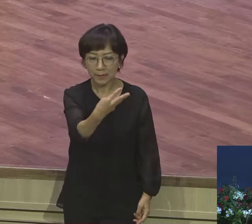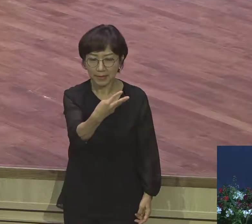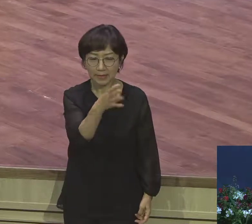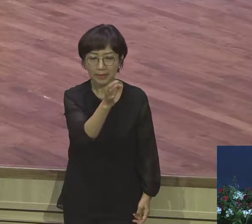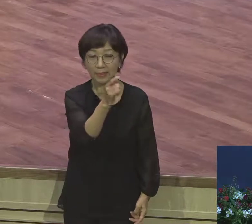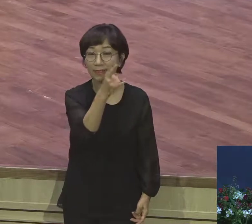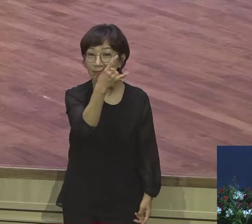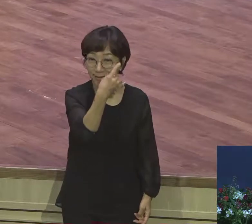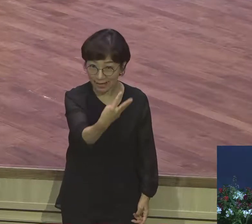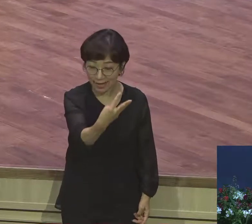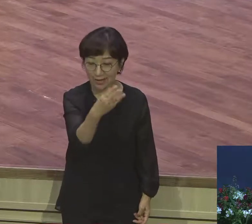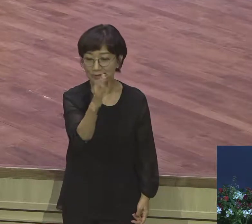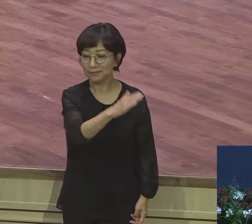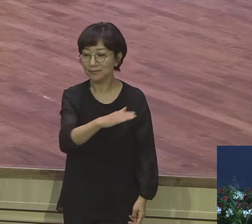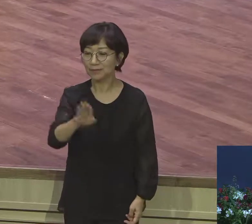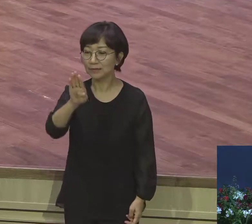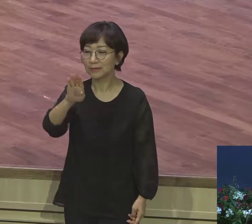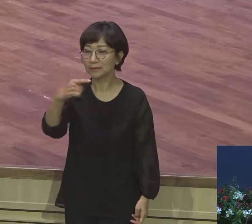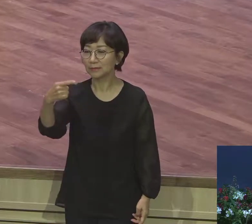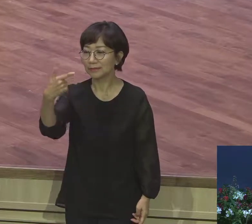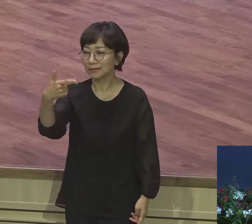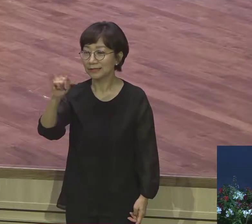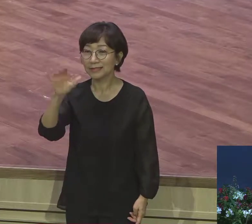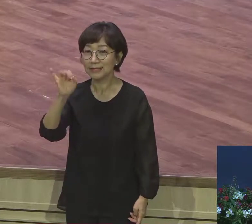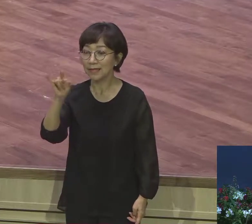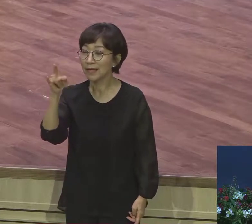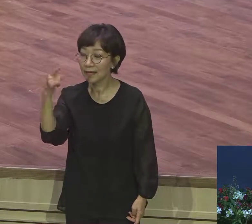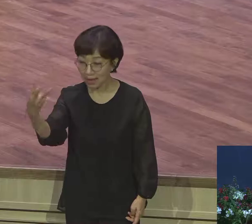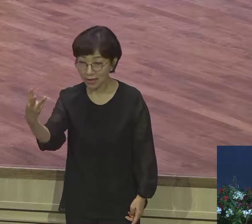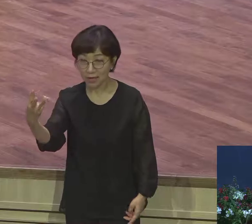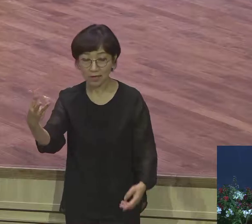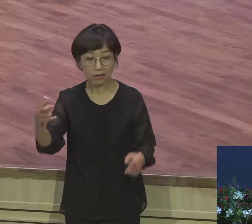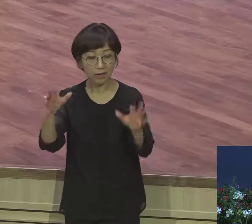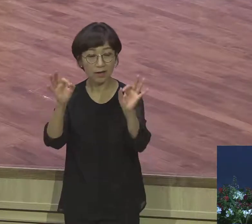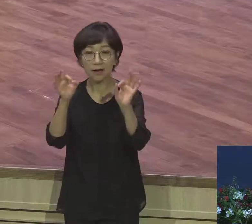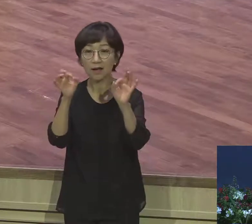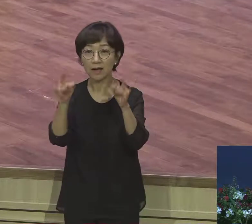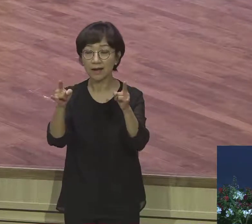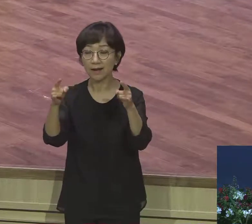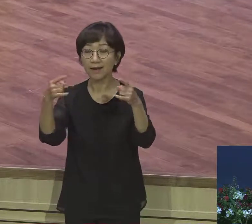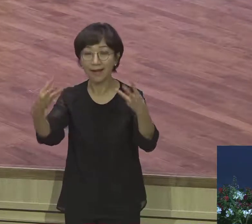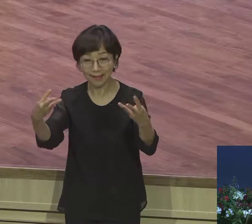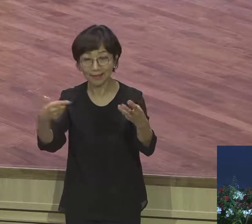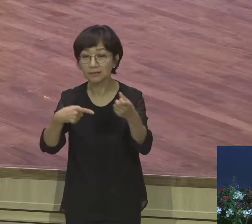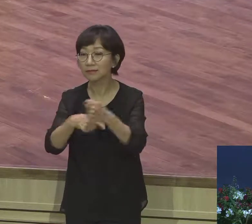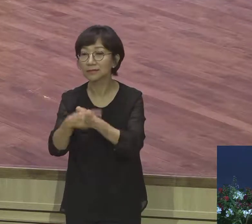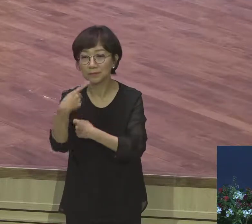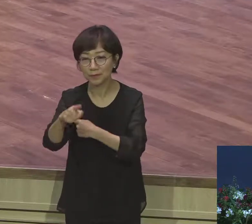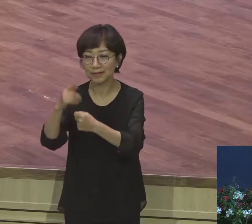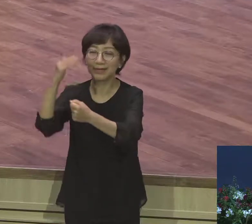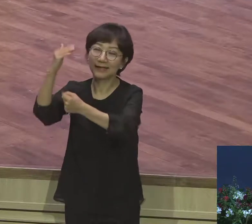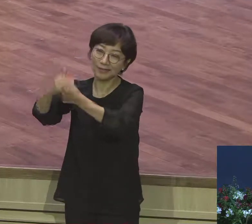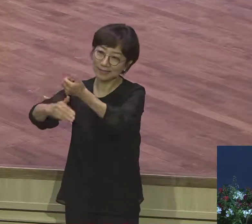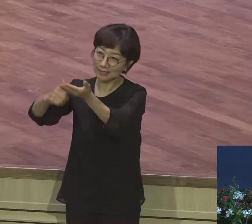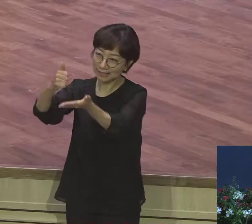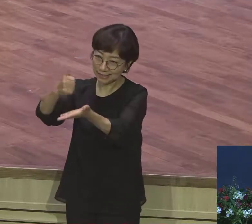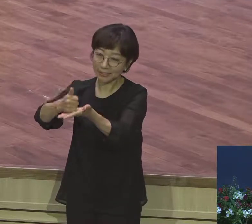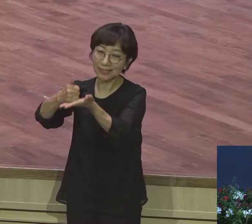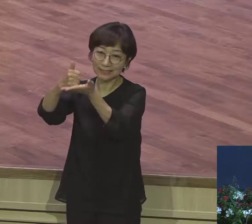지명 이름이 엘은 무슨 말이냐 헤브라함으로 하나님이라는 이야기예요 예를 하나님 그러니까